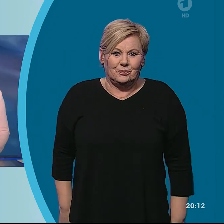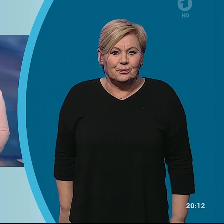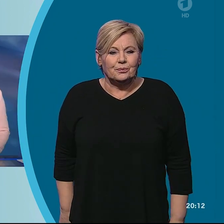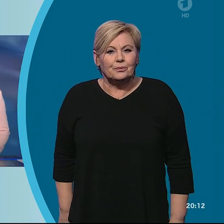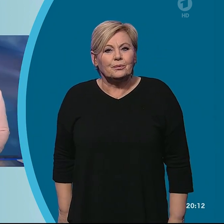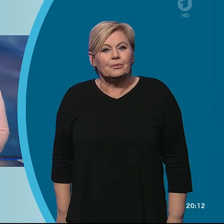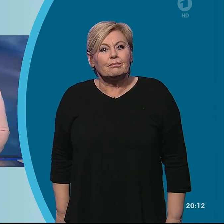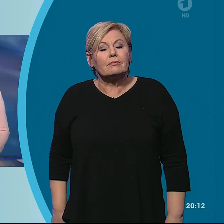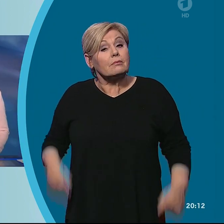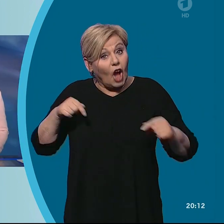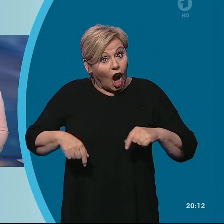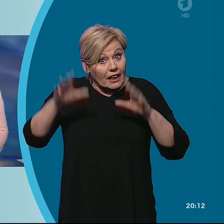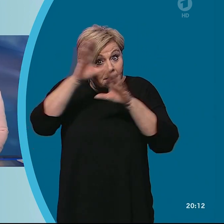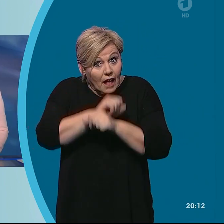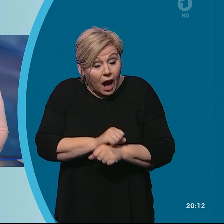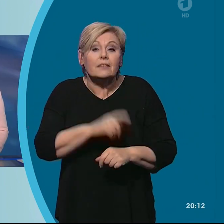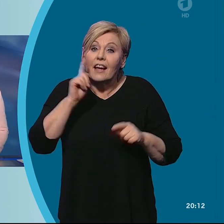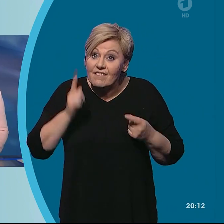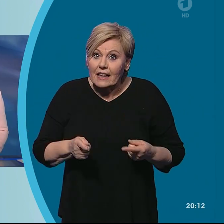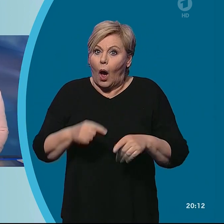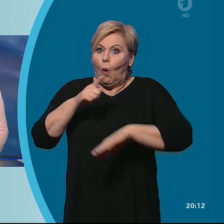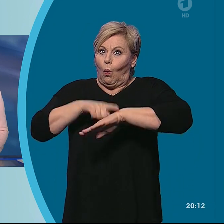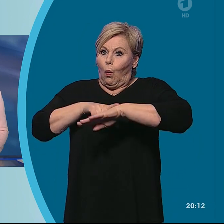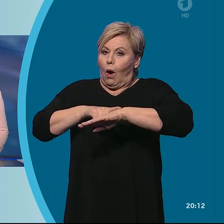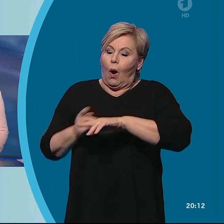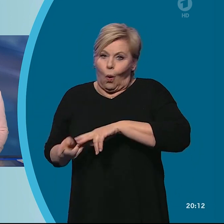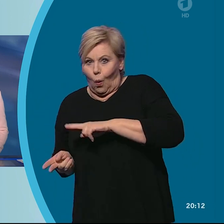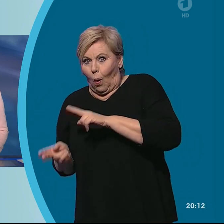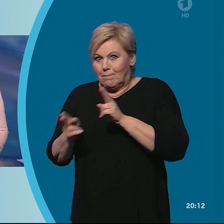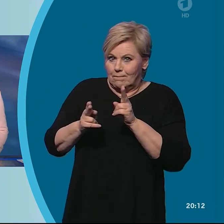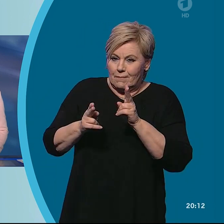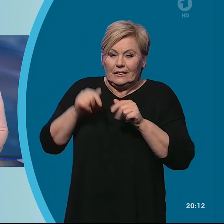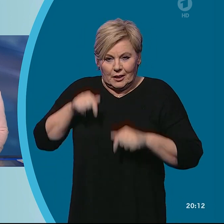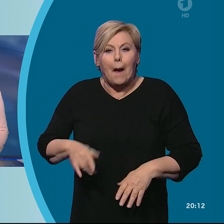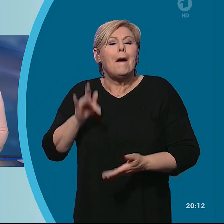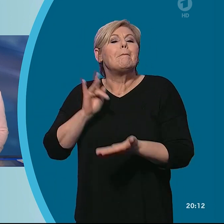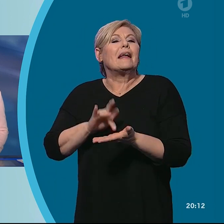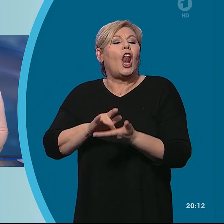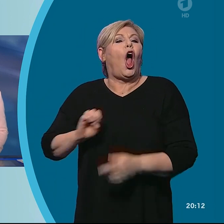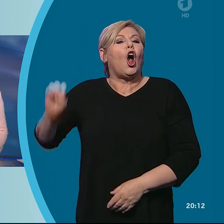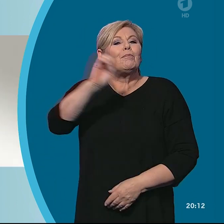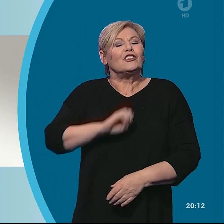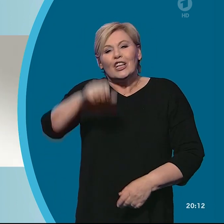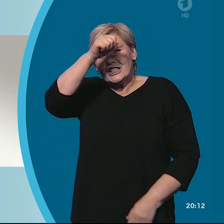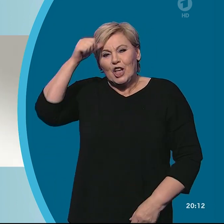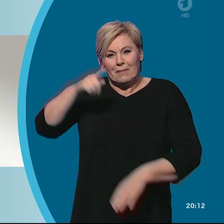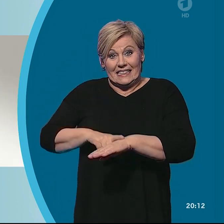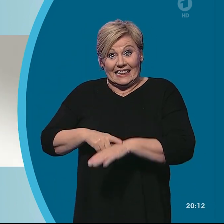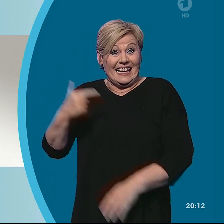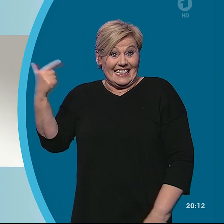In der kommenden Nacht wird wieder an den Uhren gedreht. Es beginnt die mitteleuropäische Sommerzeit. Um 2 Uhr werden die